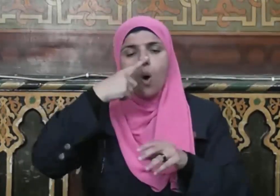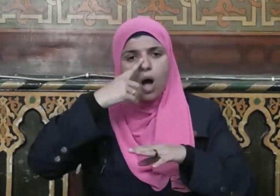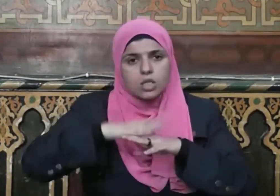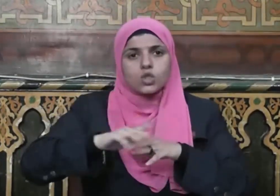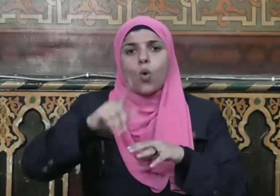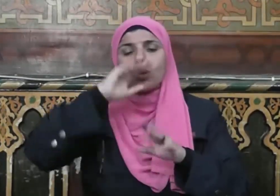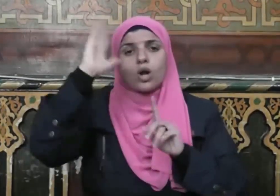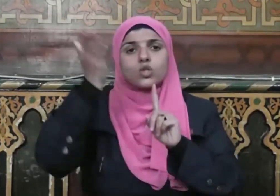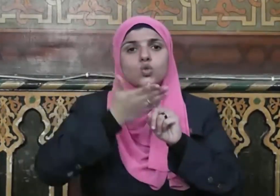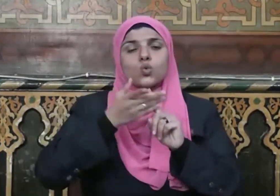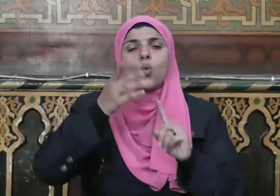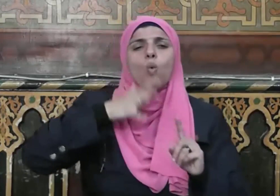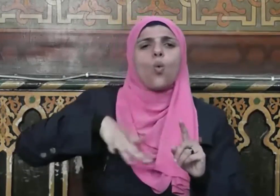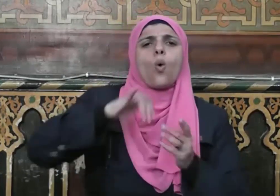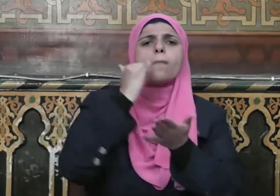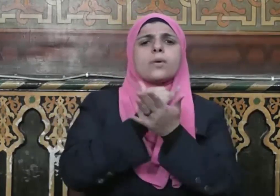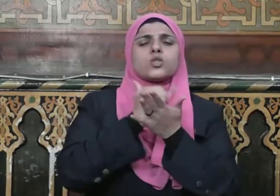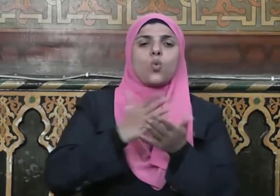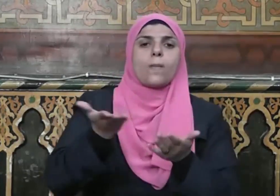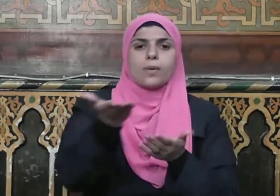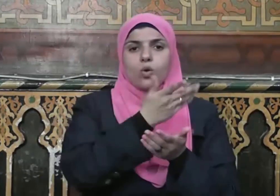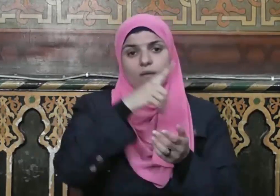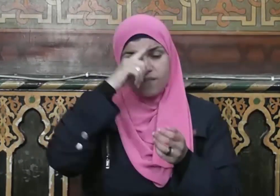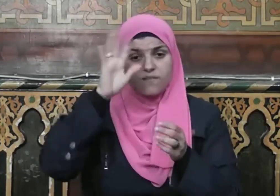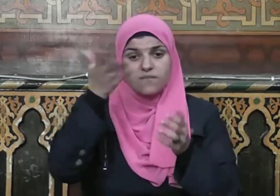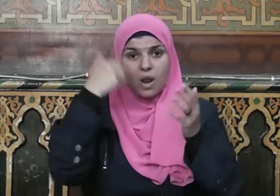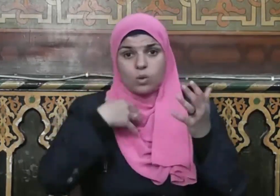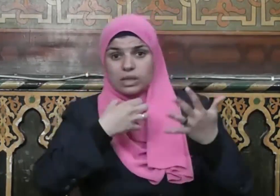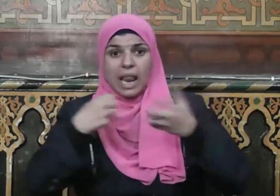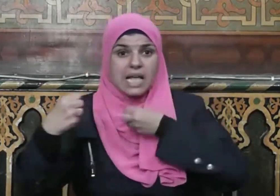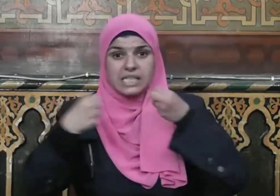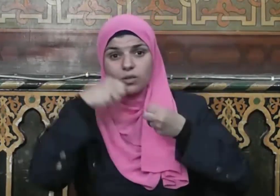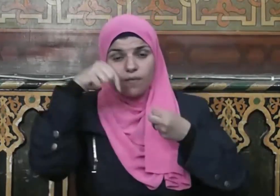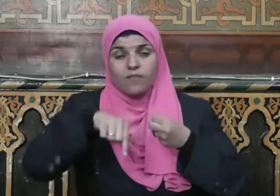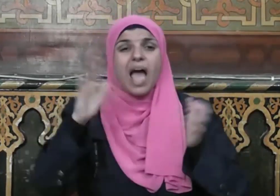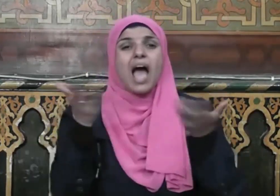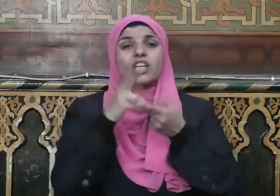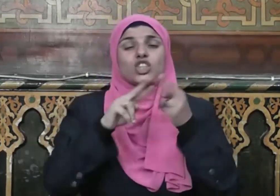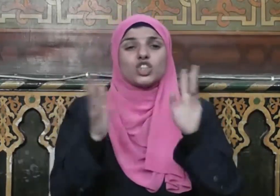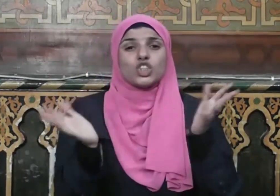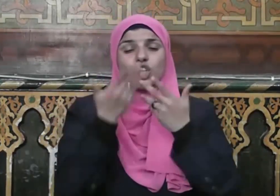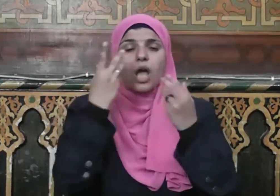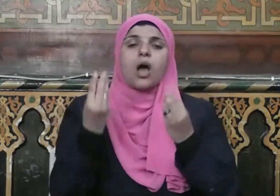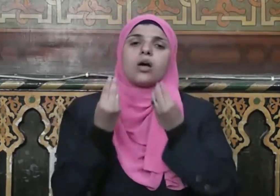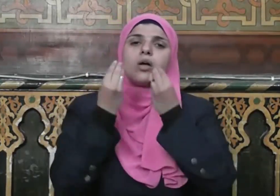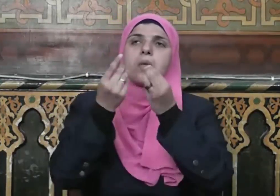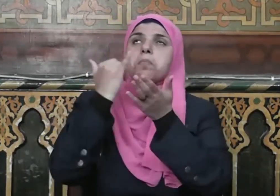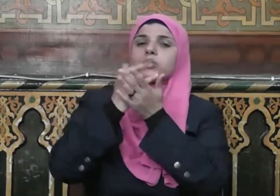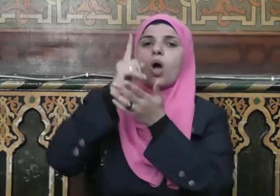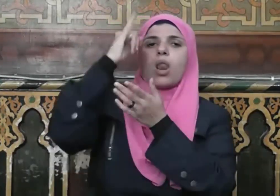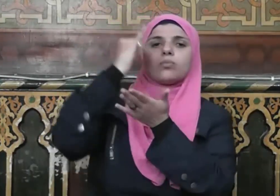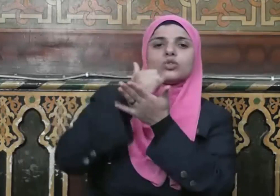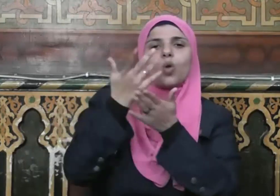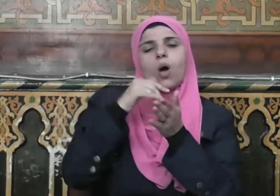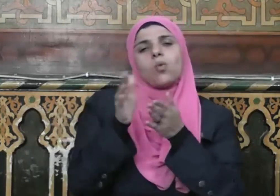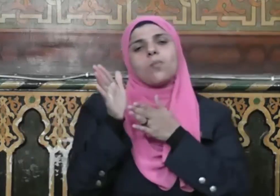وأطيعوا الرسول وأولي الأمر منكم فإن تنازعتم في شيء فردوه إلى الله